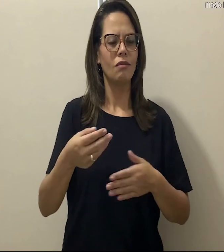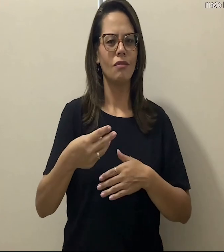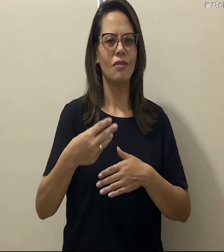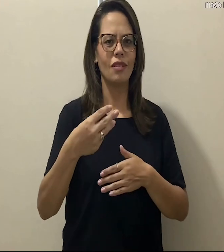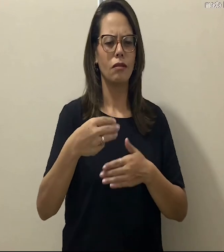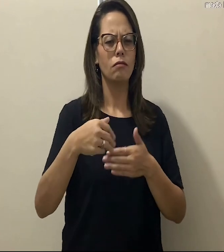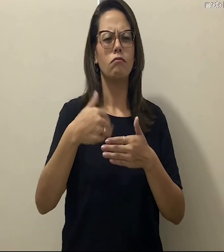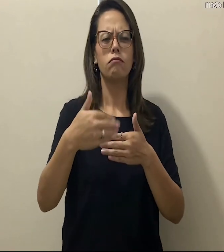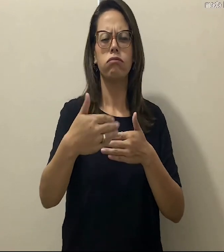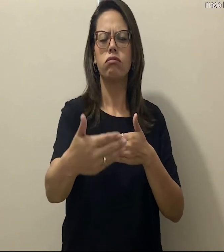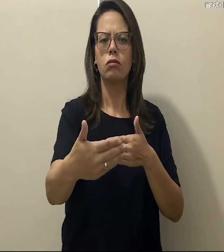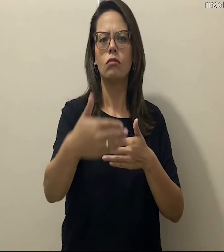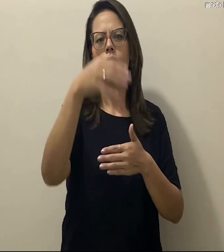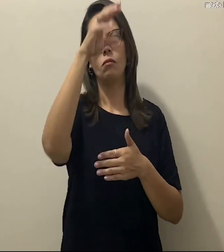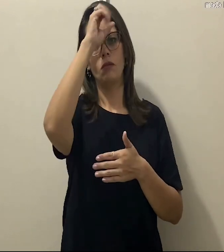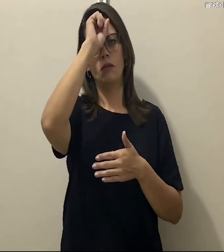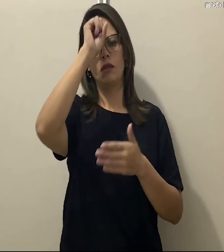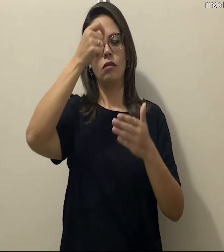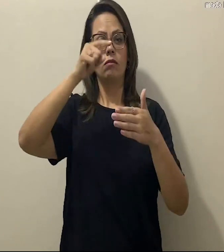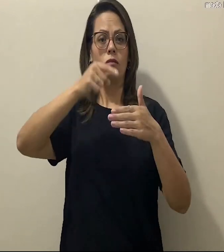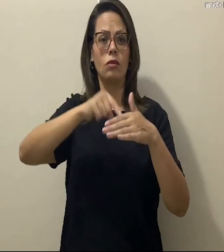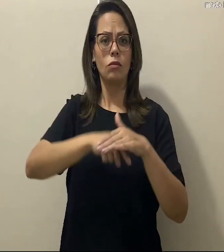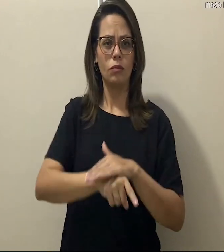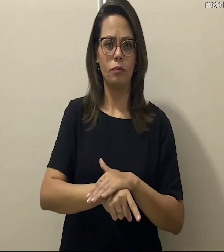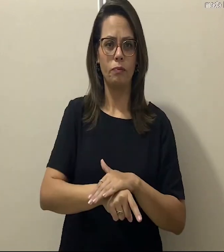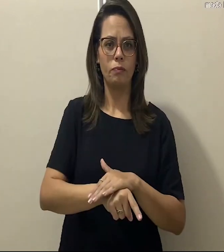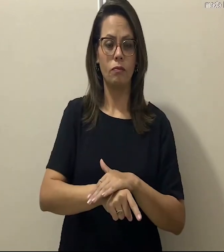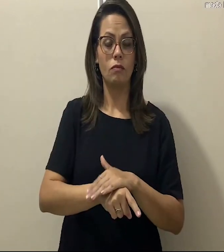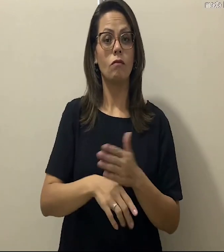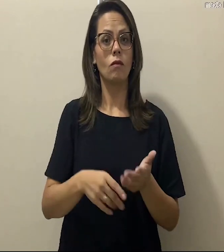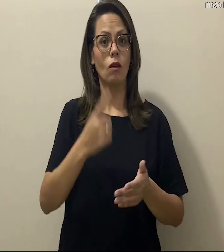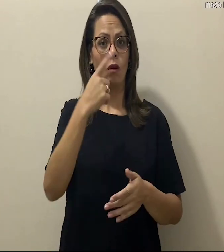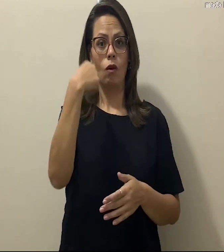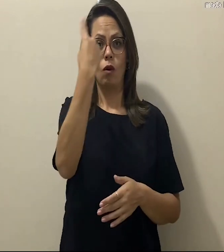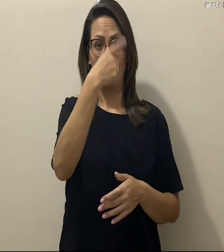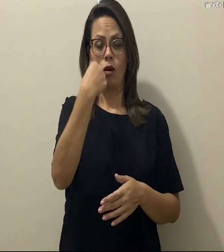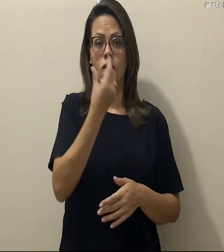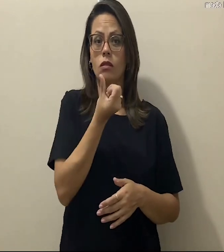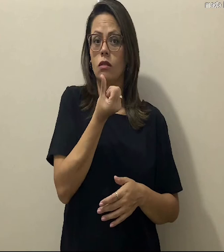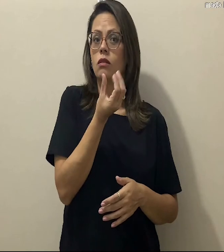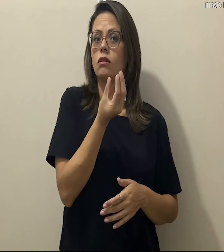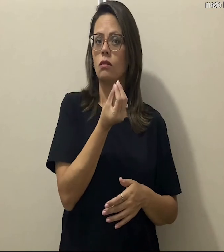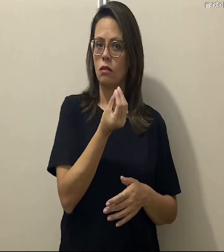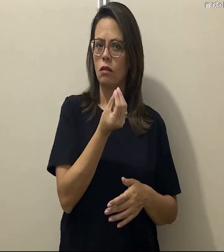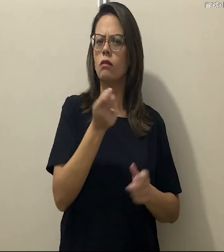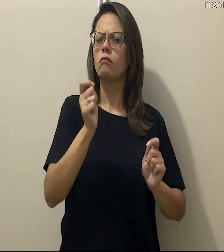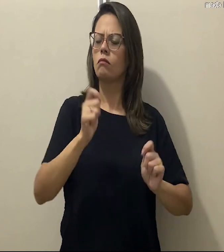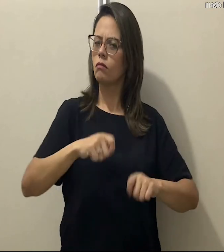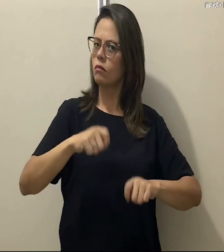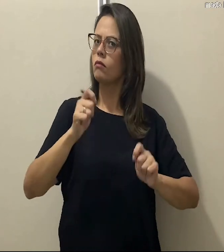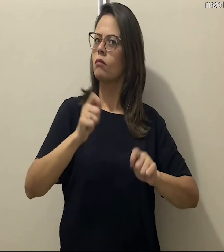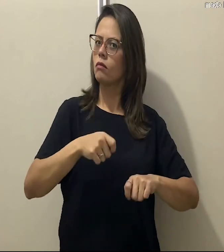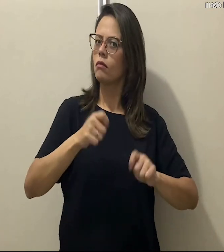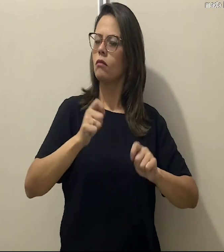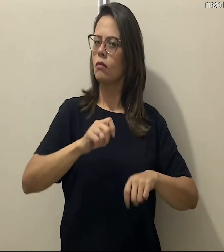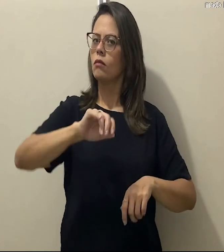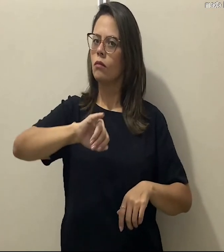agora Libras 3 e vão aprofundar o conhecimento nas próximas disciplinas. Nós teremos 60 horas de aula.